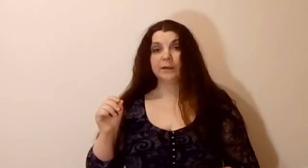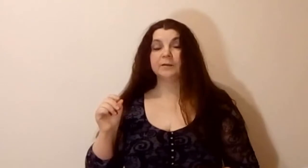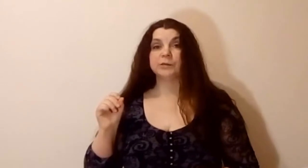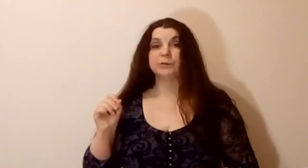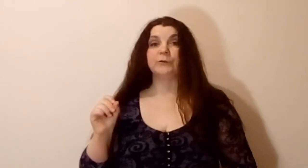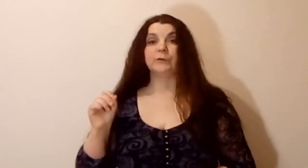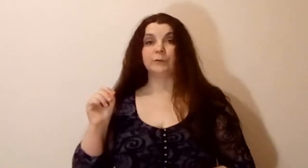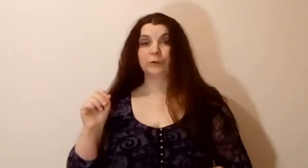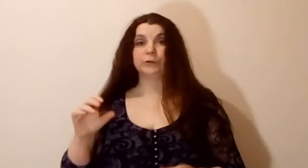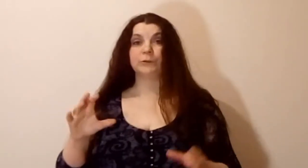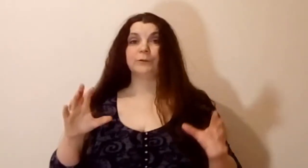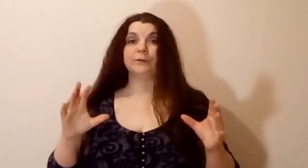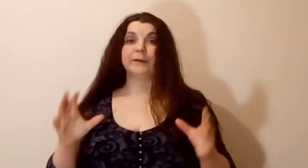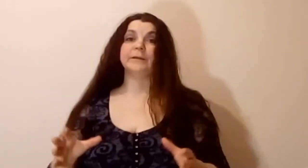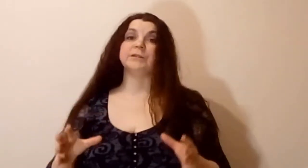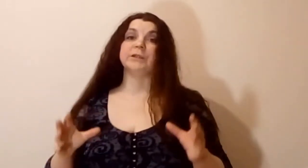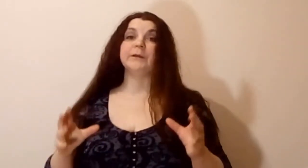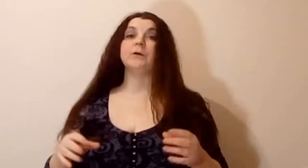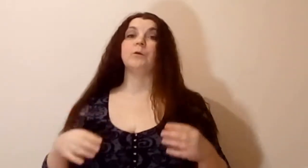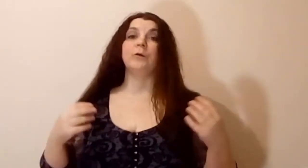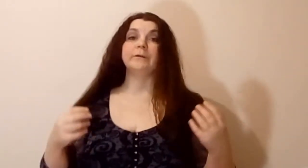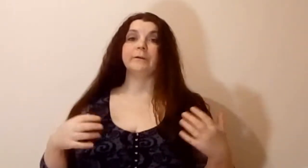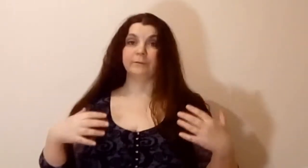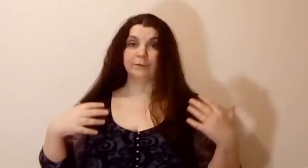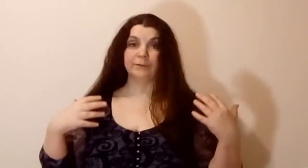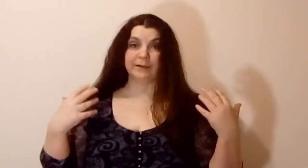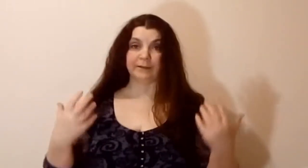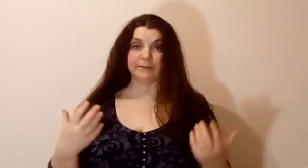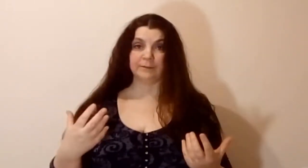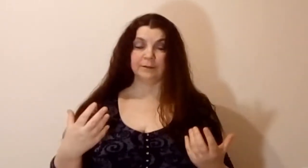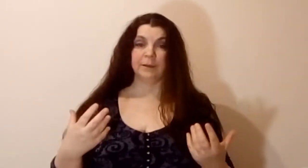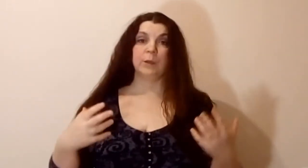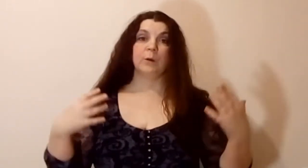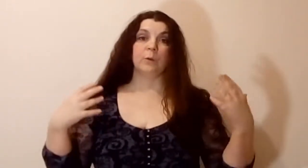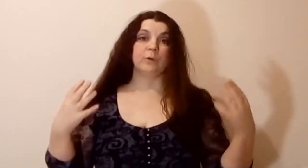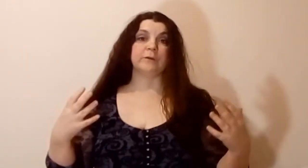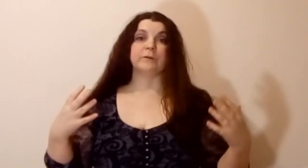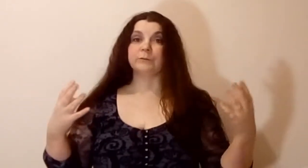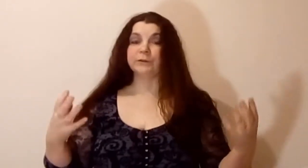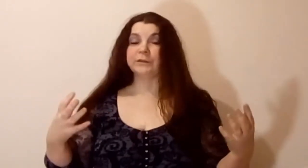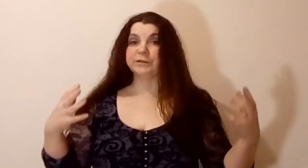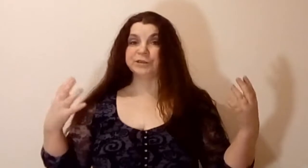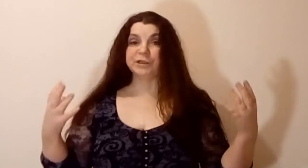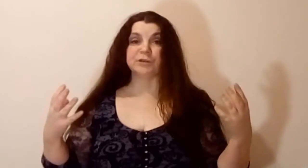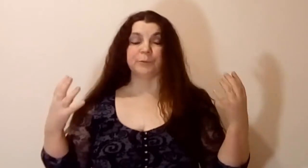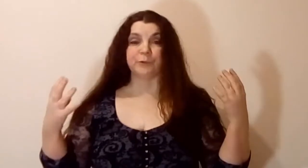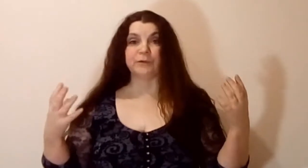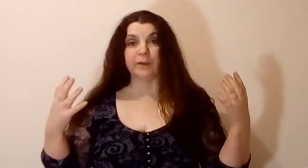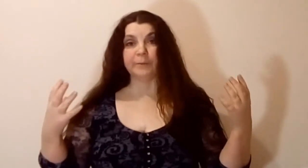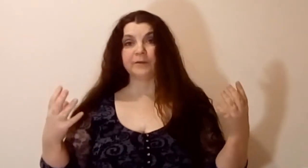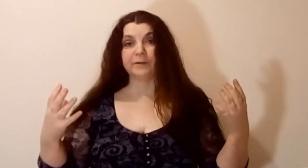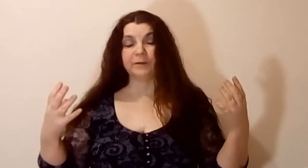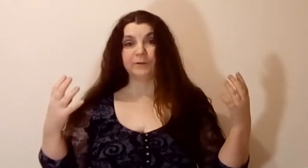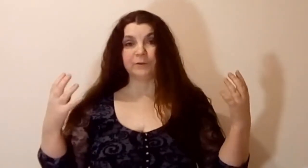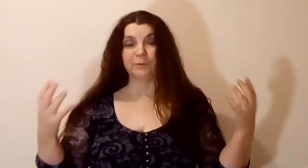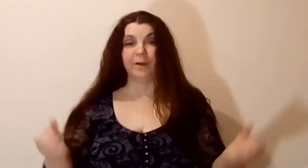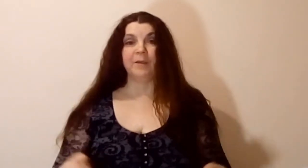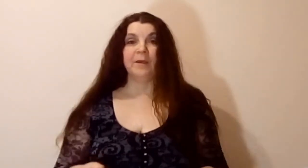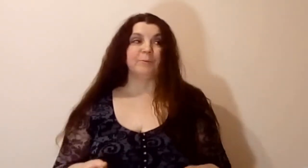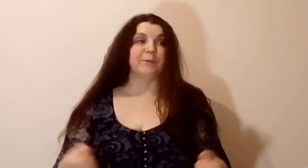дошел слух, что данный человек, он вовелас. Он сводит женщин просто-напросто с ума. Мне